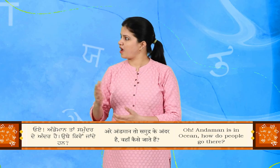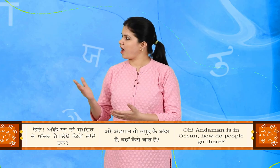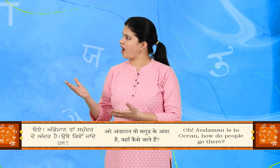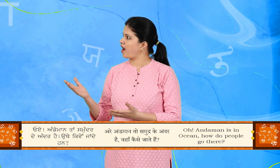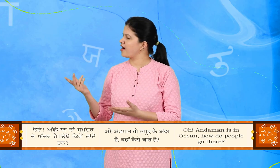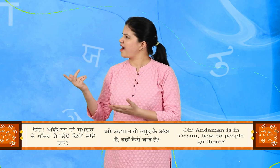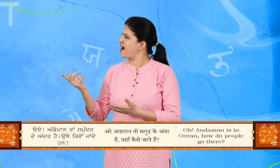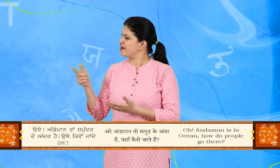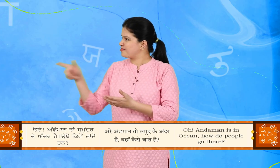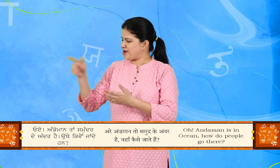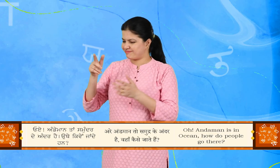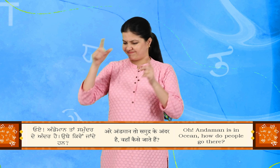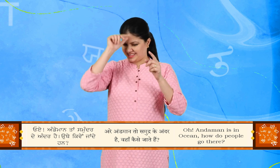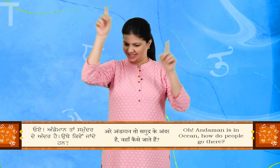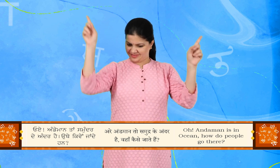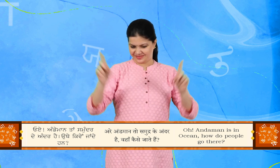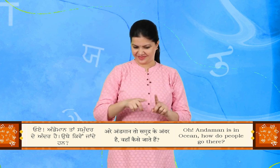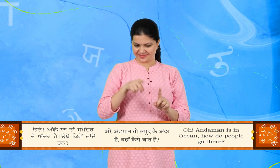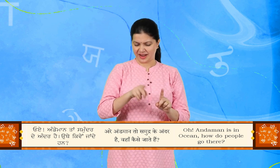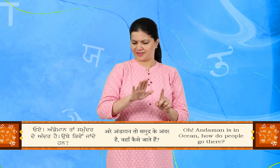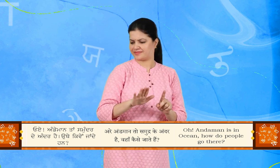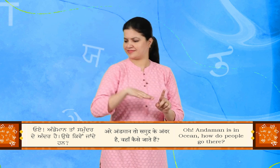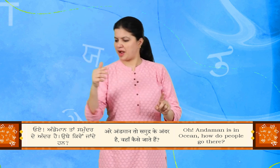ओए! अंदे मान ता समंदर दे अंदर है. उत्थे कि मैं जान दे हा?